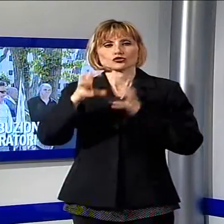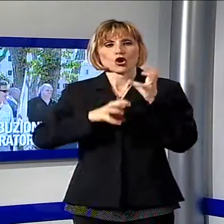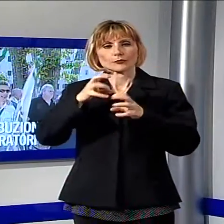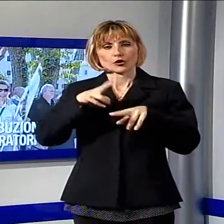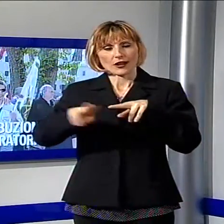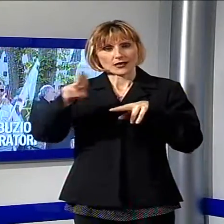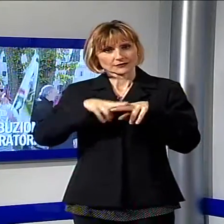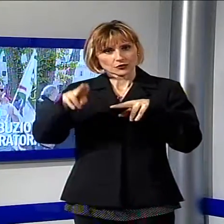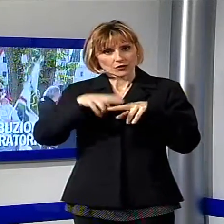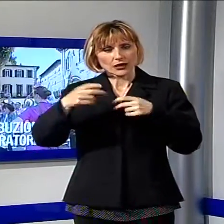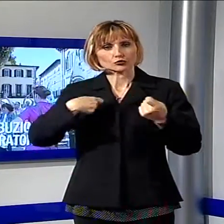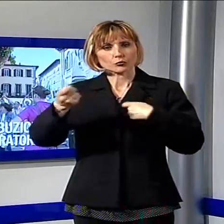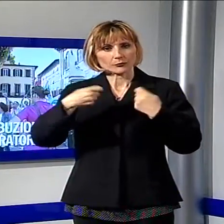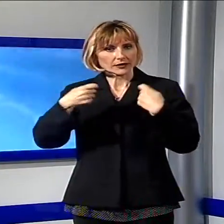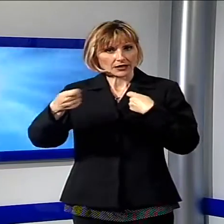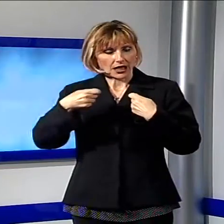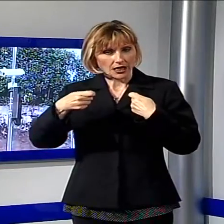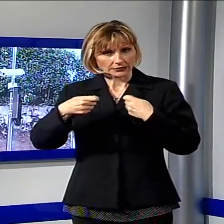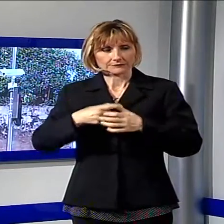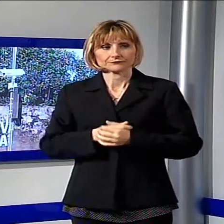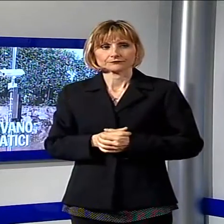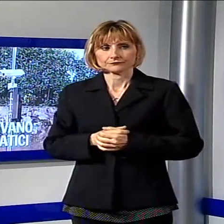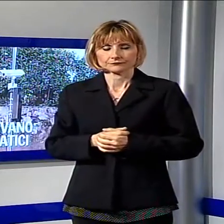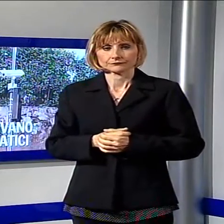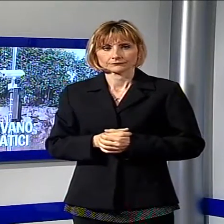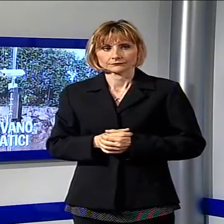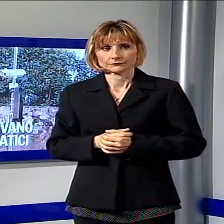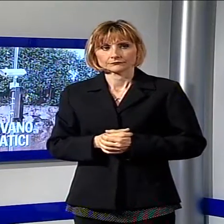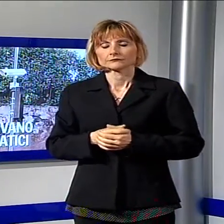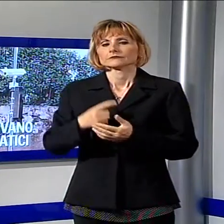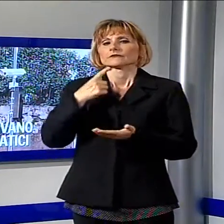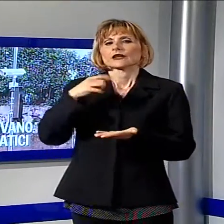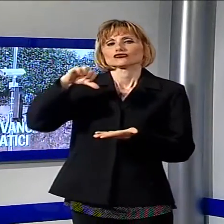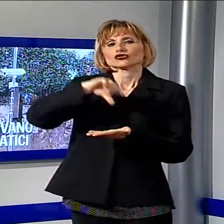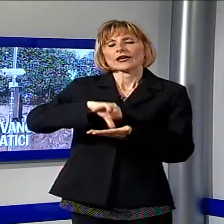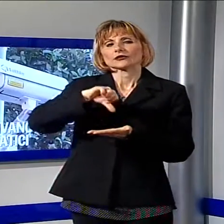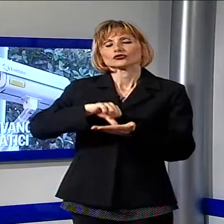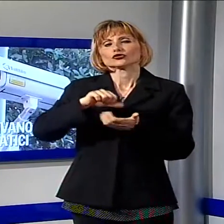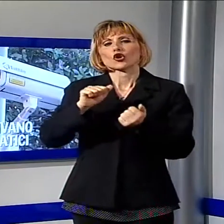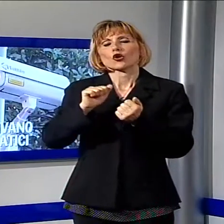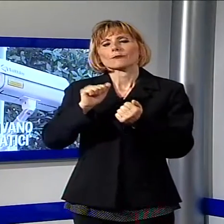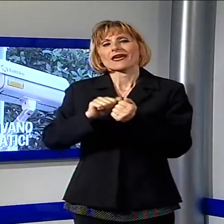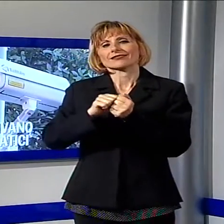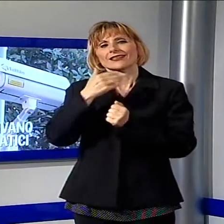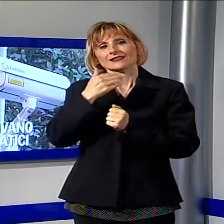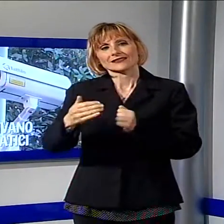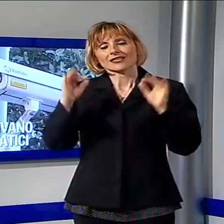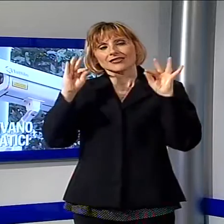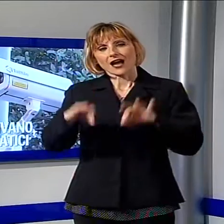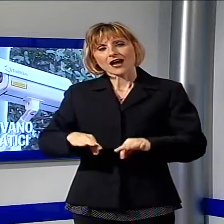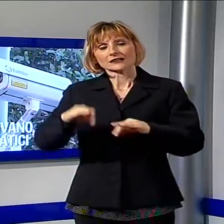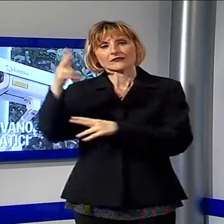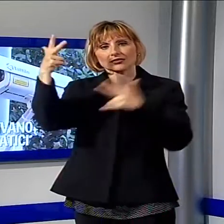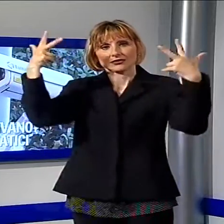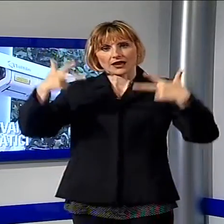nazionale per il rinnovo del contratto. In centro arrivano i varchi telematici a Pietrasanta,